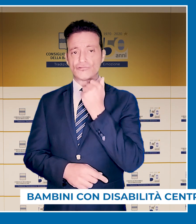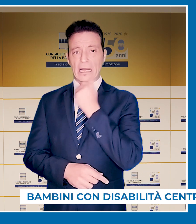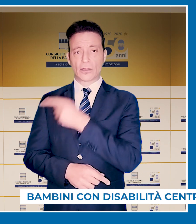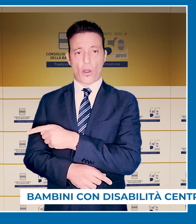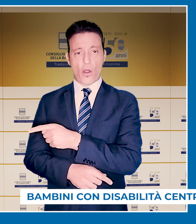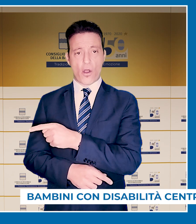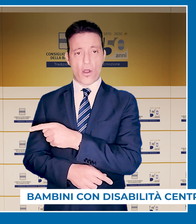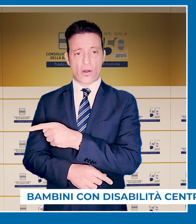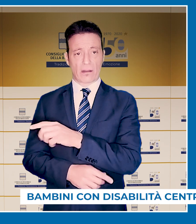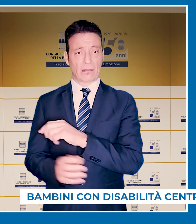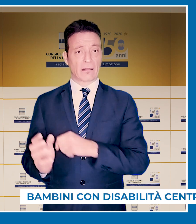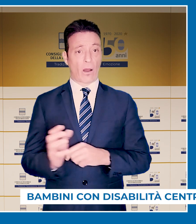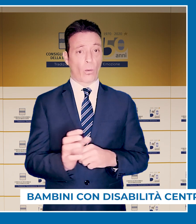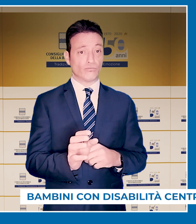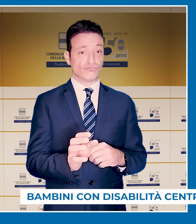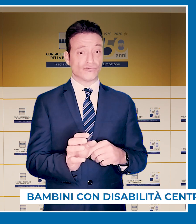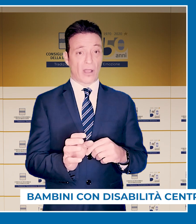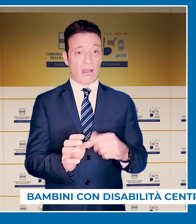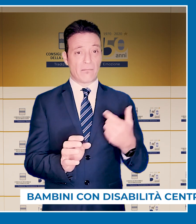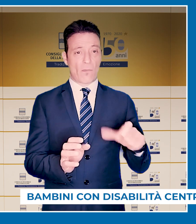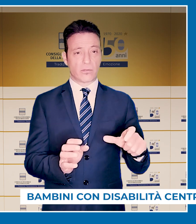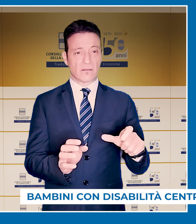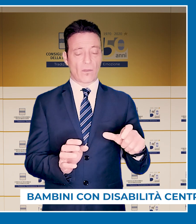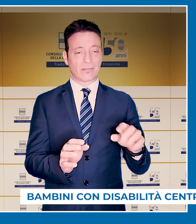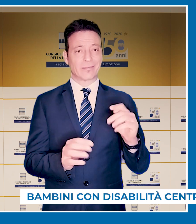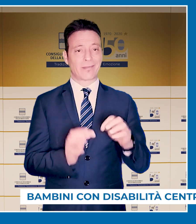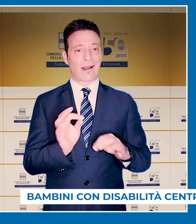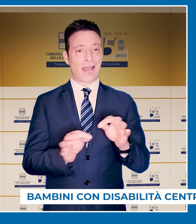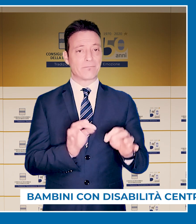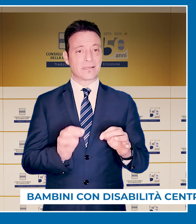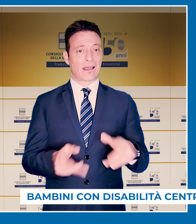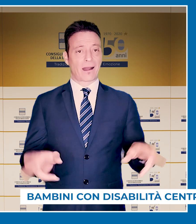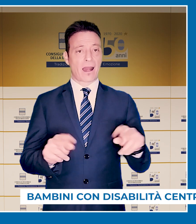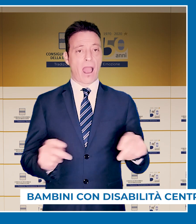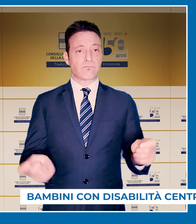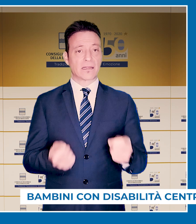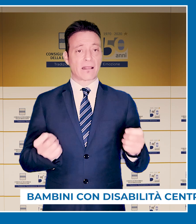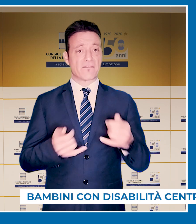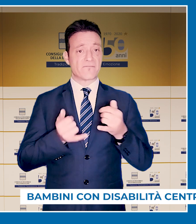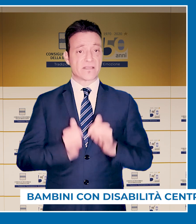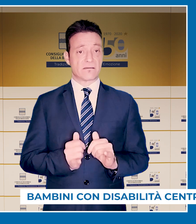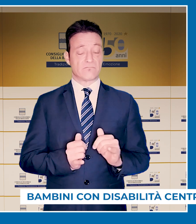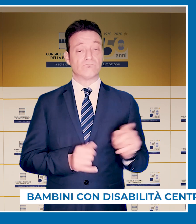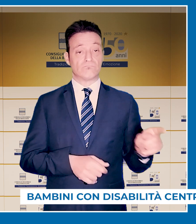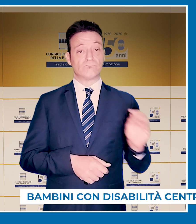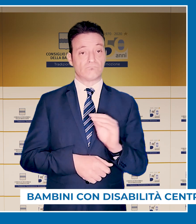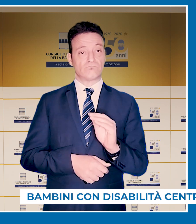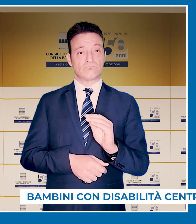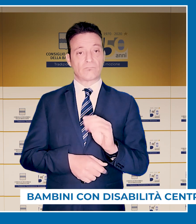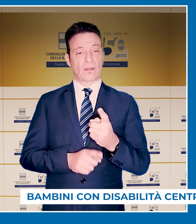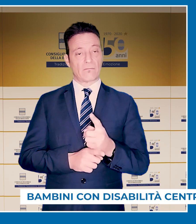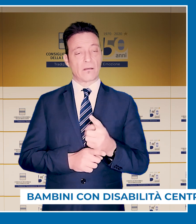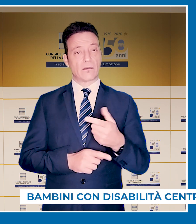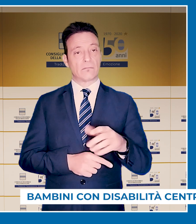Genitori Bambini Speciali, che chiede il ripristino delle terapie riabilitative per i propri figli,